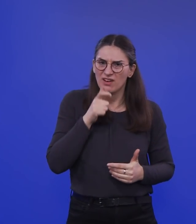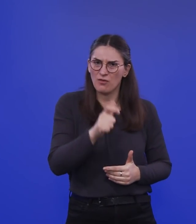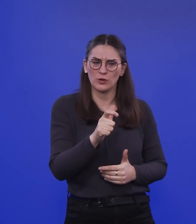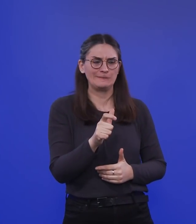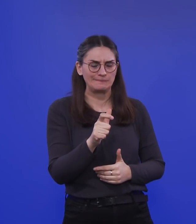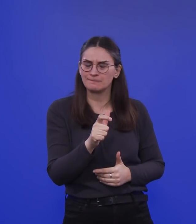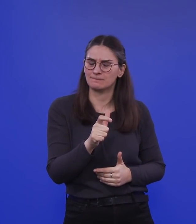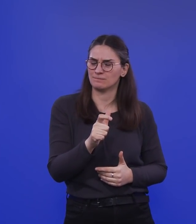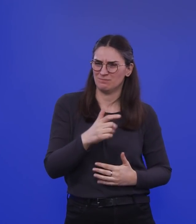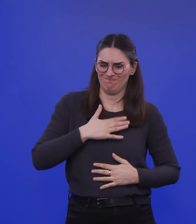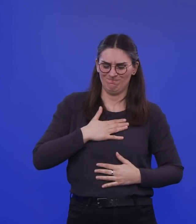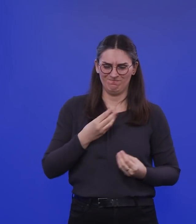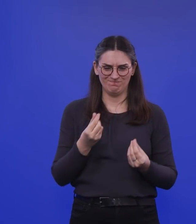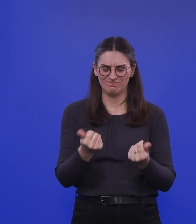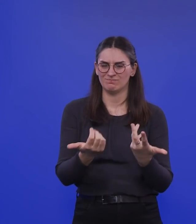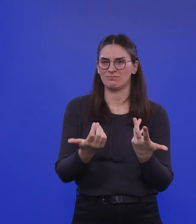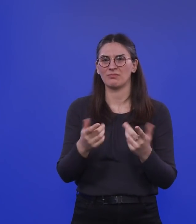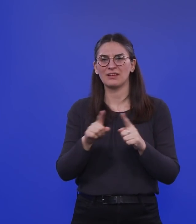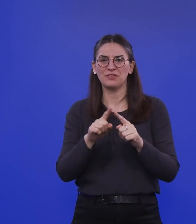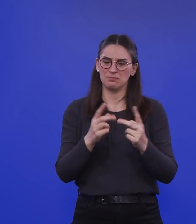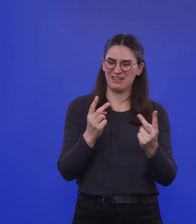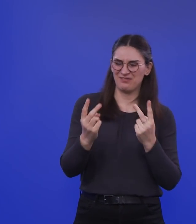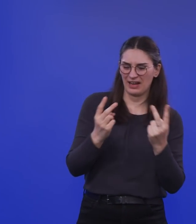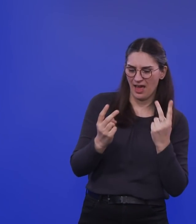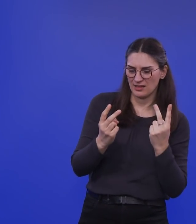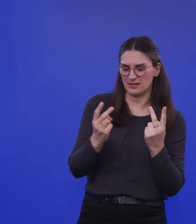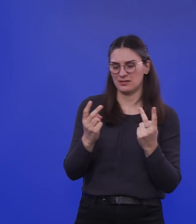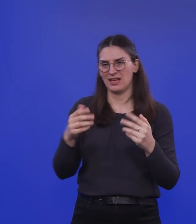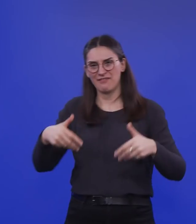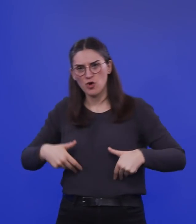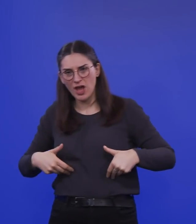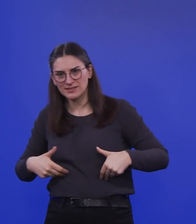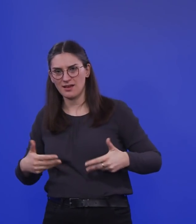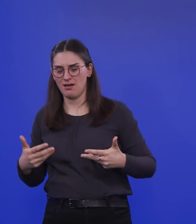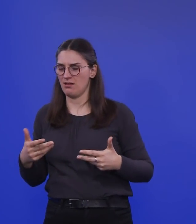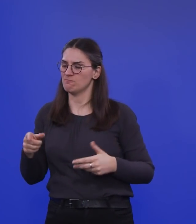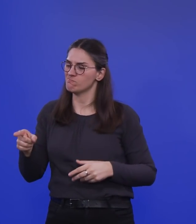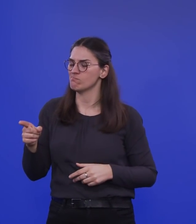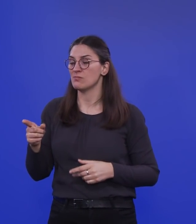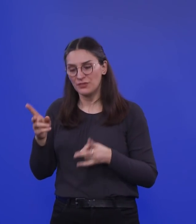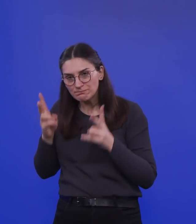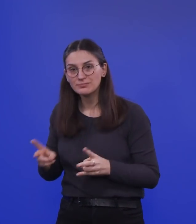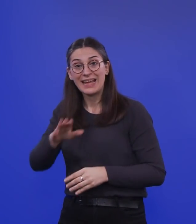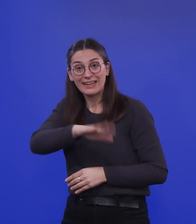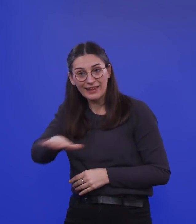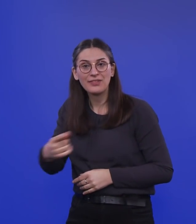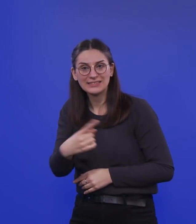glaube aus dieser Überlegung, dass der Vergleich mit der Influenza, wo man tatsächlich die Kinder als Treiber wahrnimmt, dass das